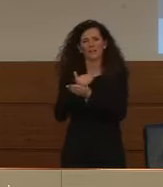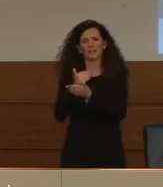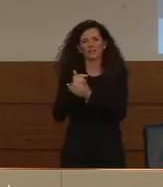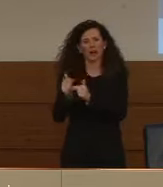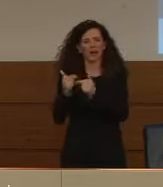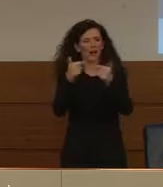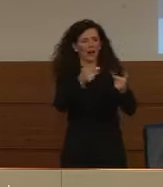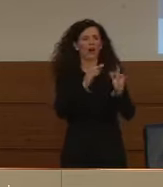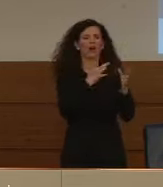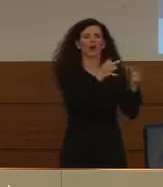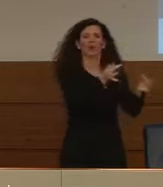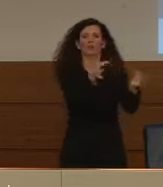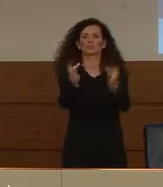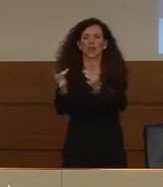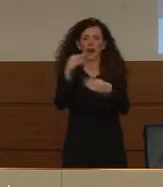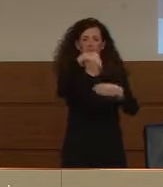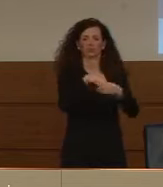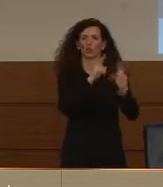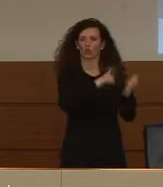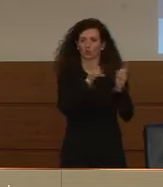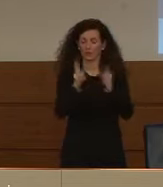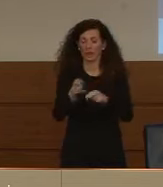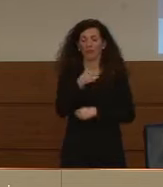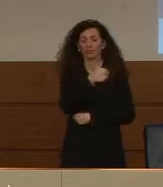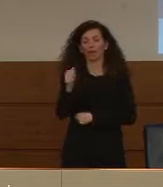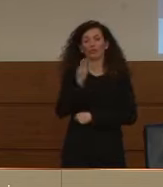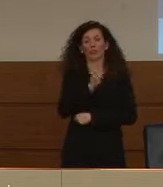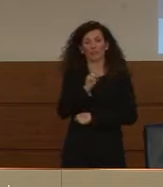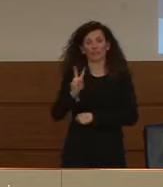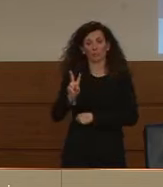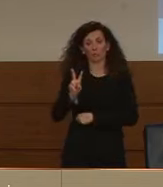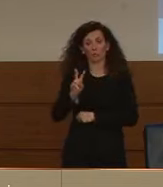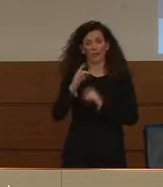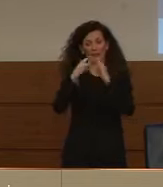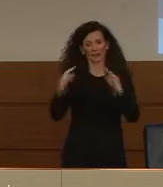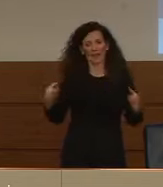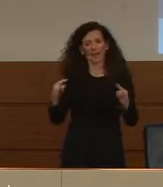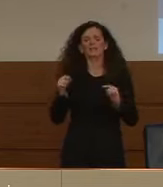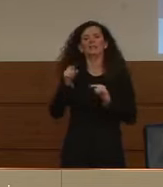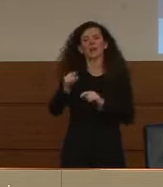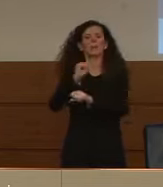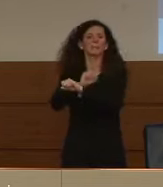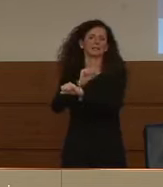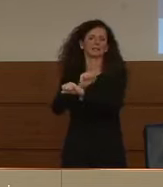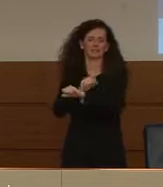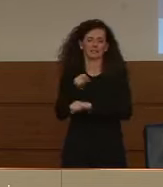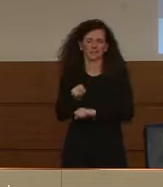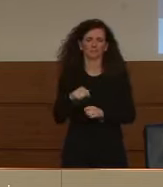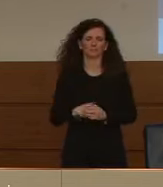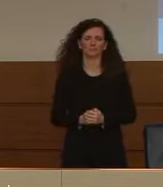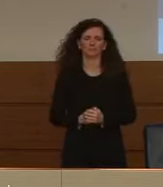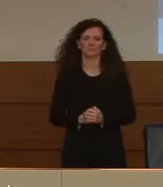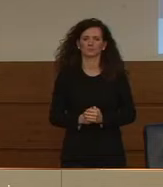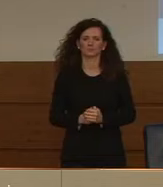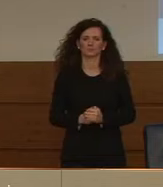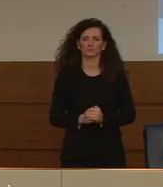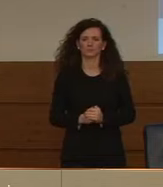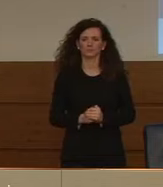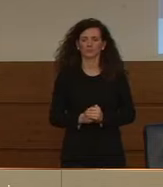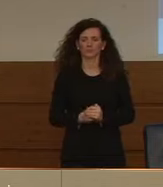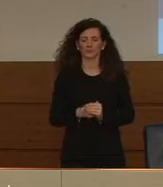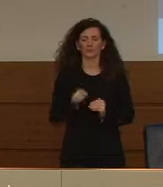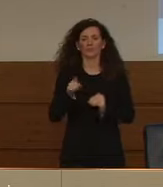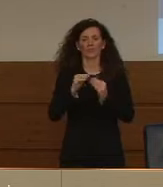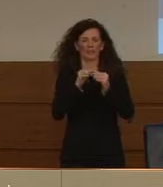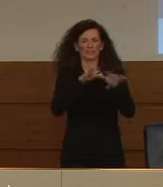negli ospedali e 122 tende penitenziari. Per quanto riguarda il sistema della